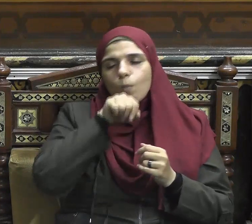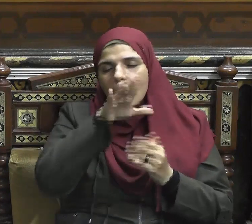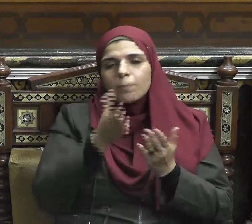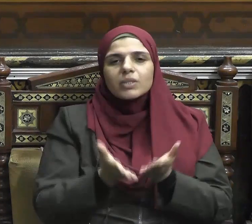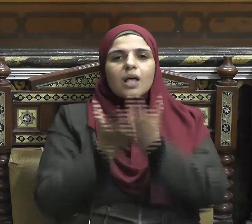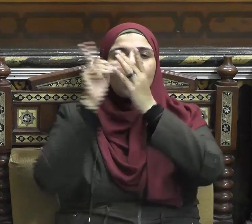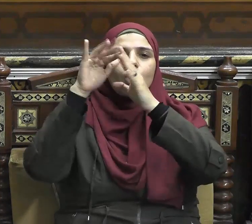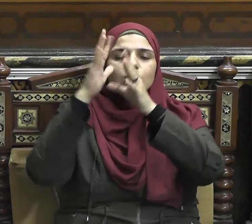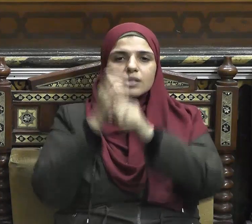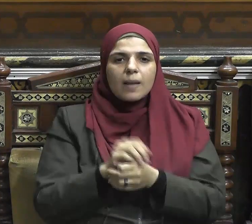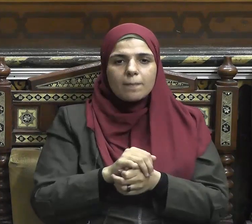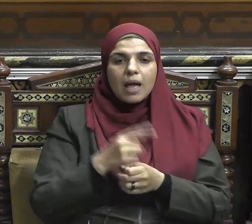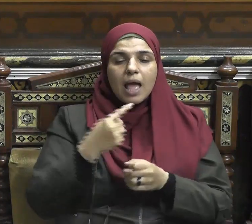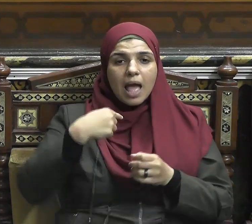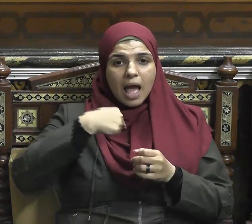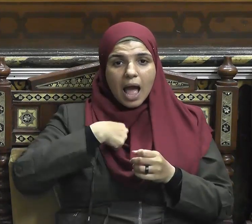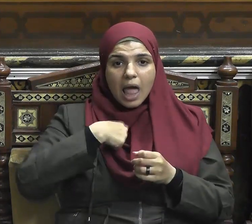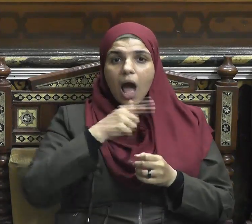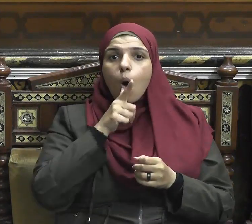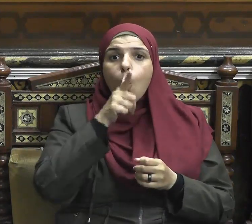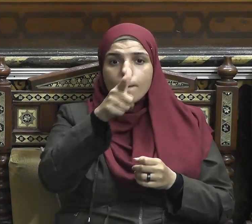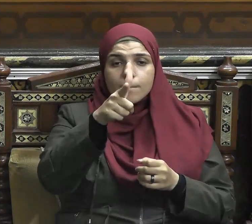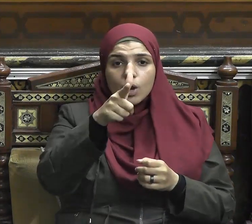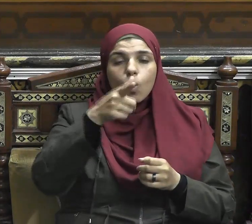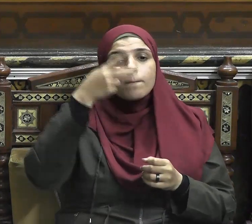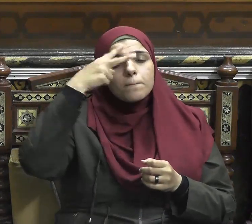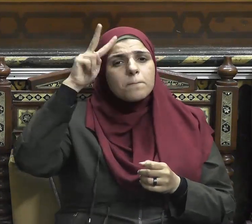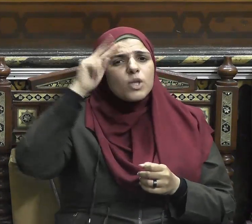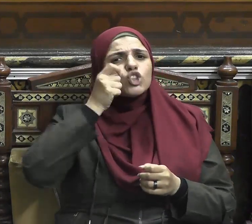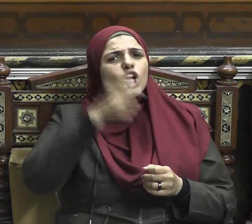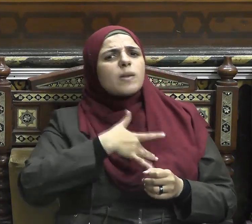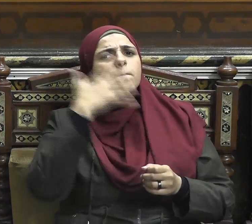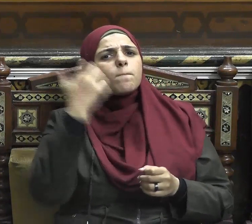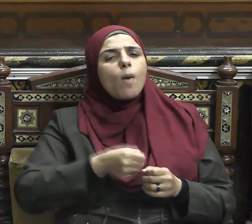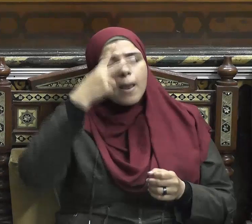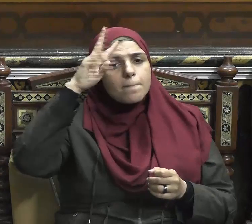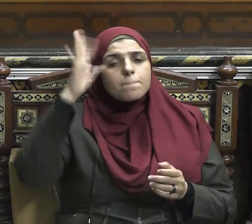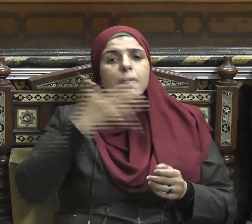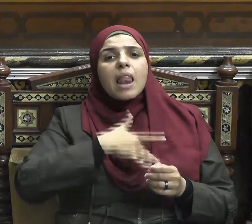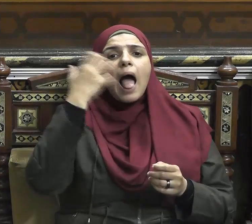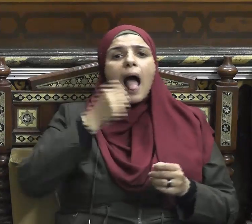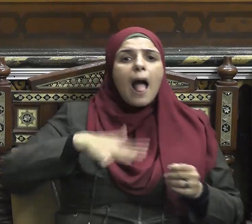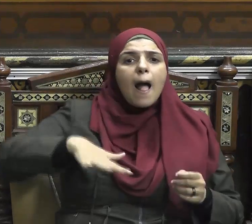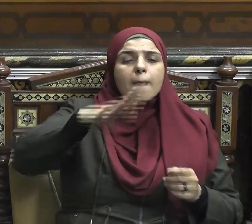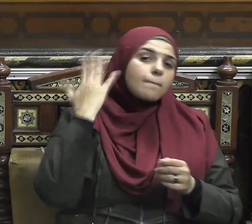لم نجد تعريفا أفضلا ولا أجمعا مما عرفه به